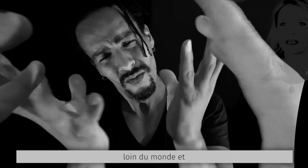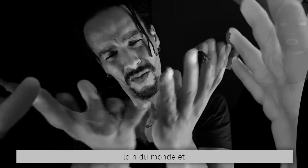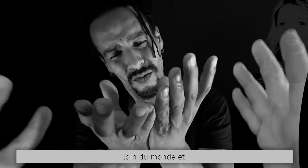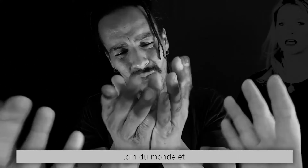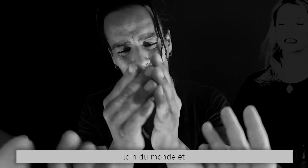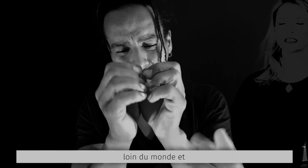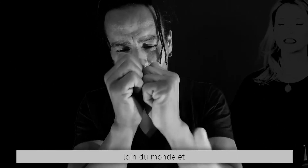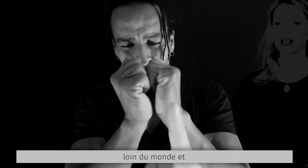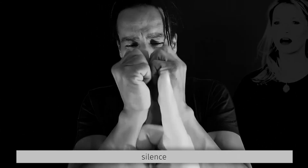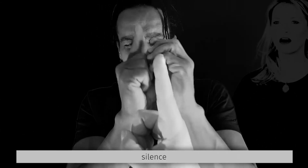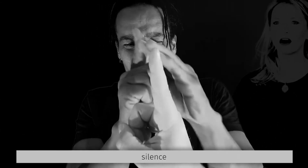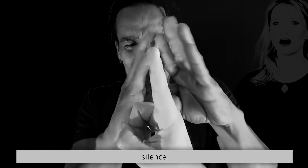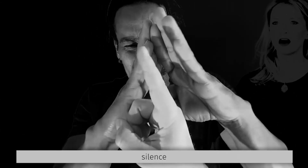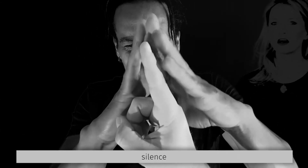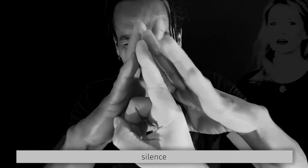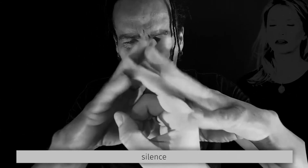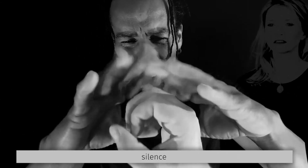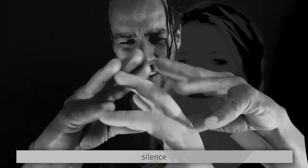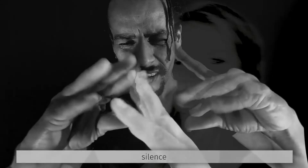silence